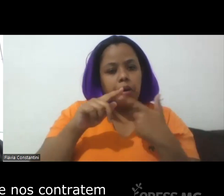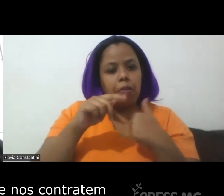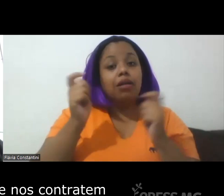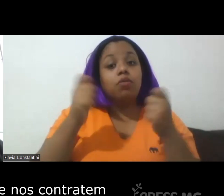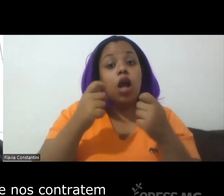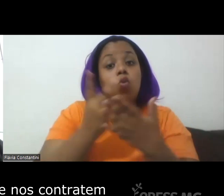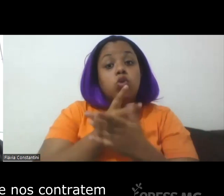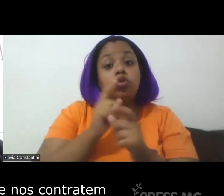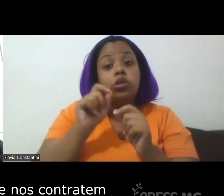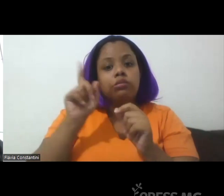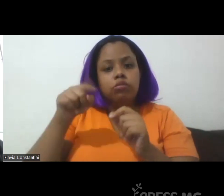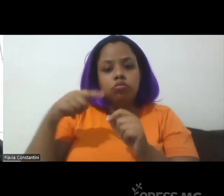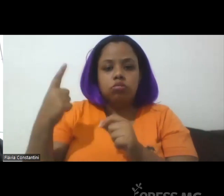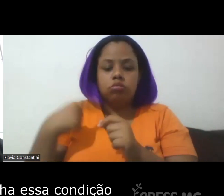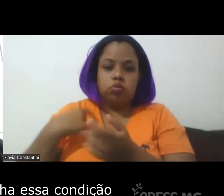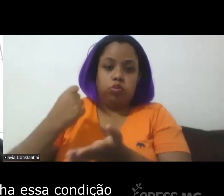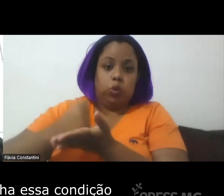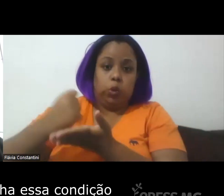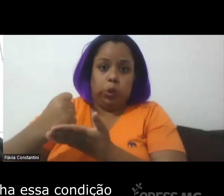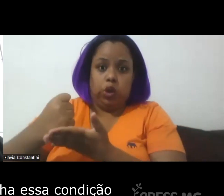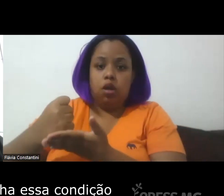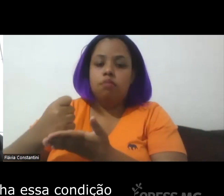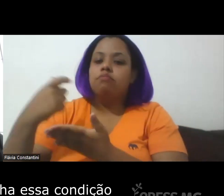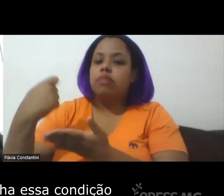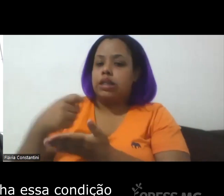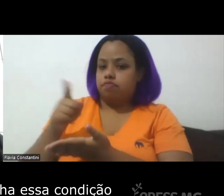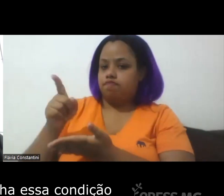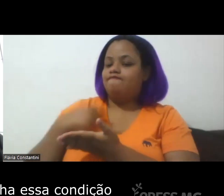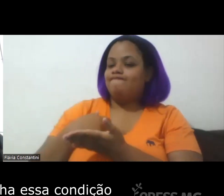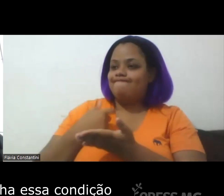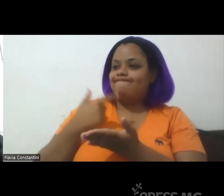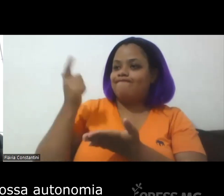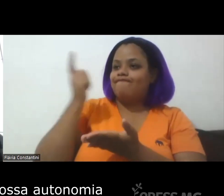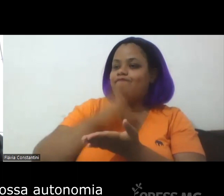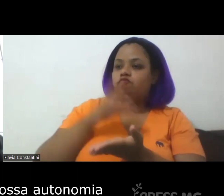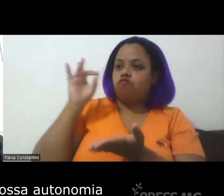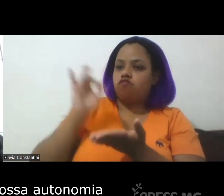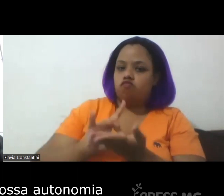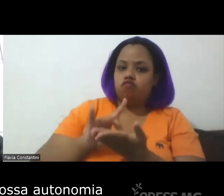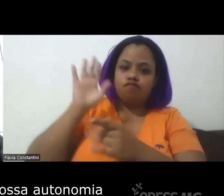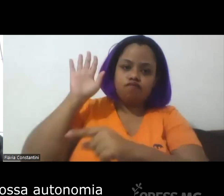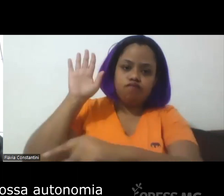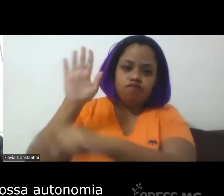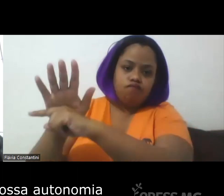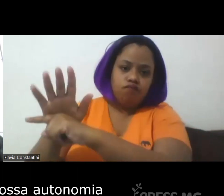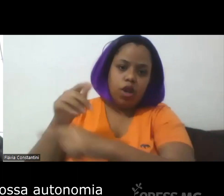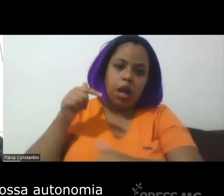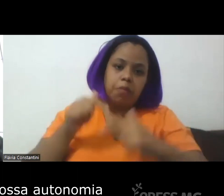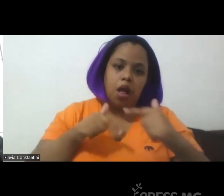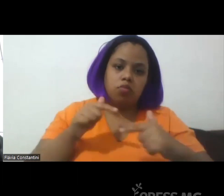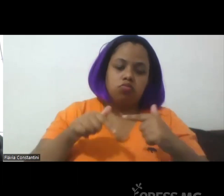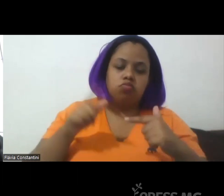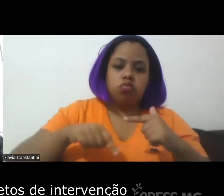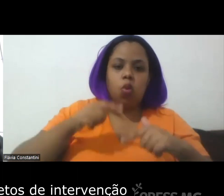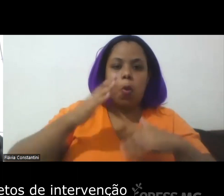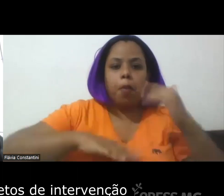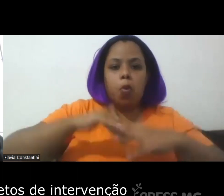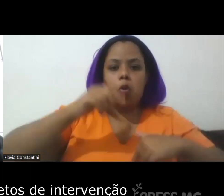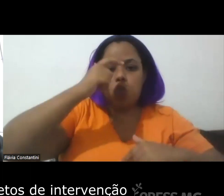por aqueles que nos contratem que a gente tenha essa condição de exercer a nossa autonomia